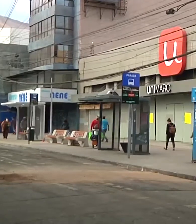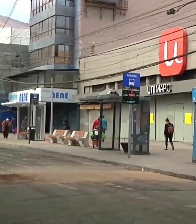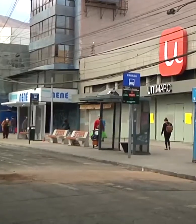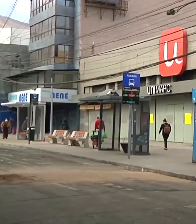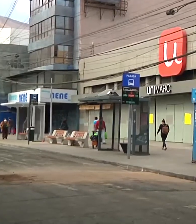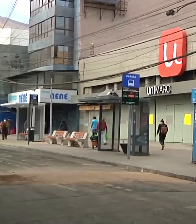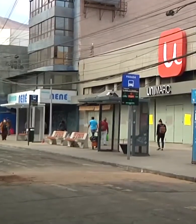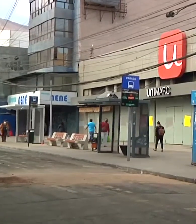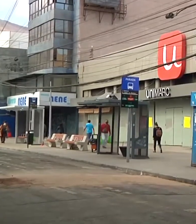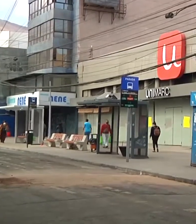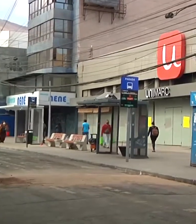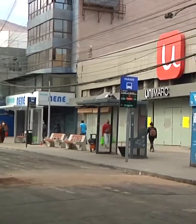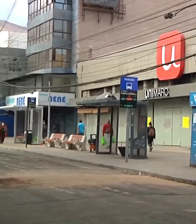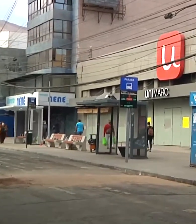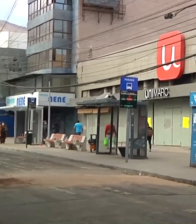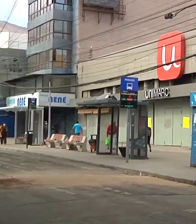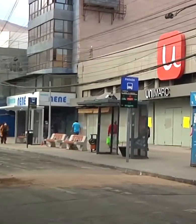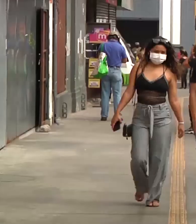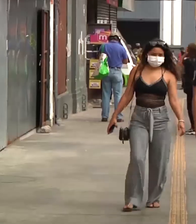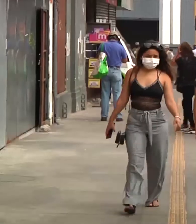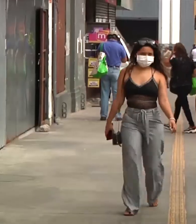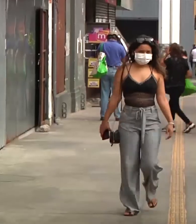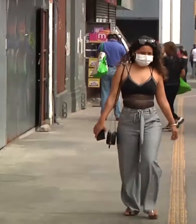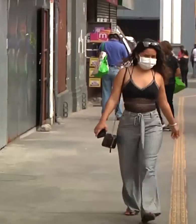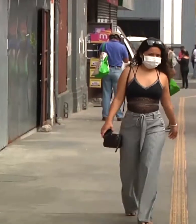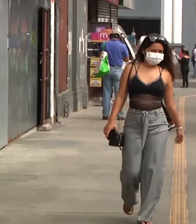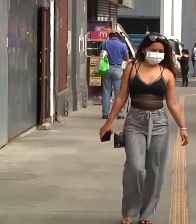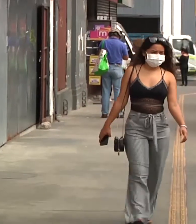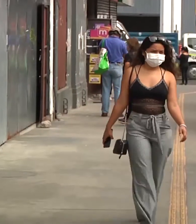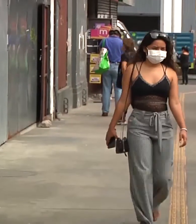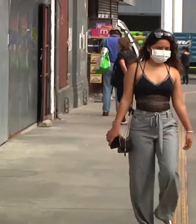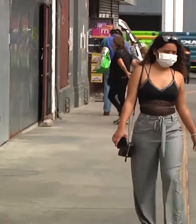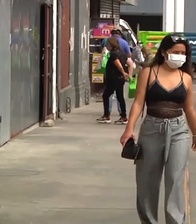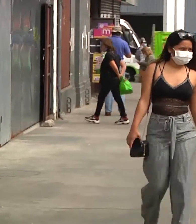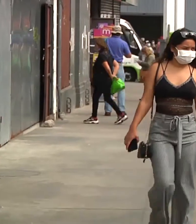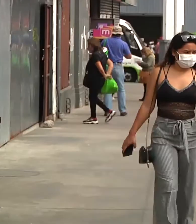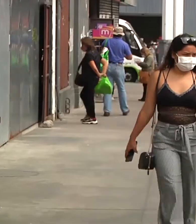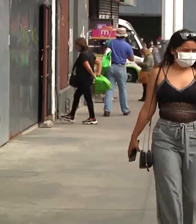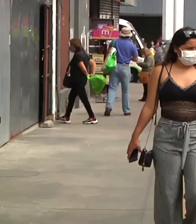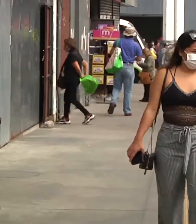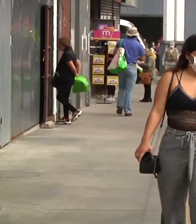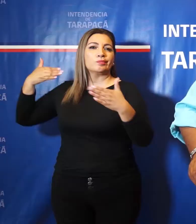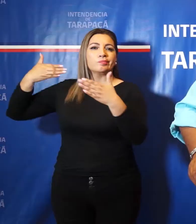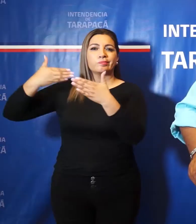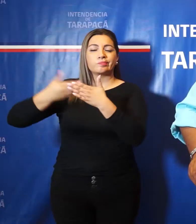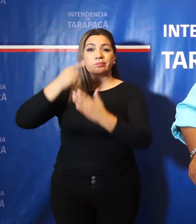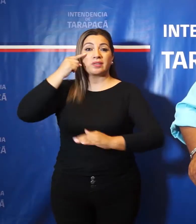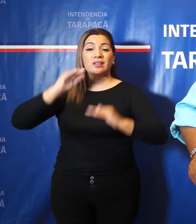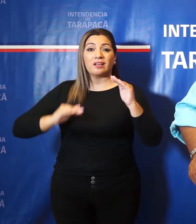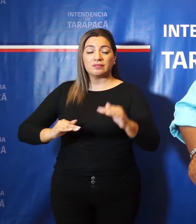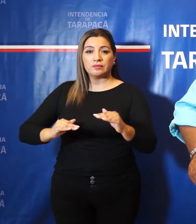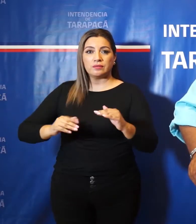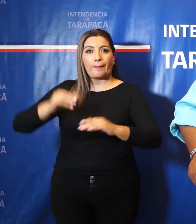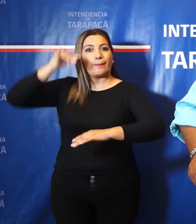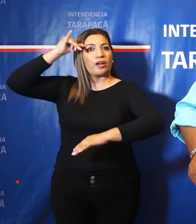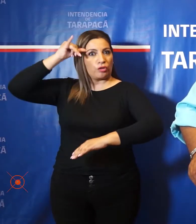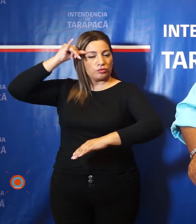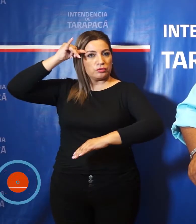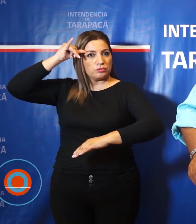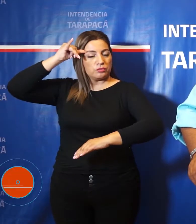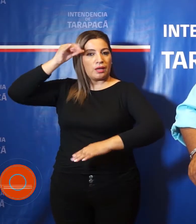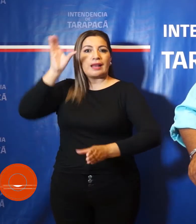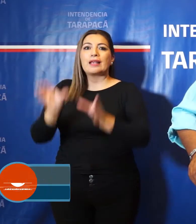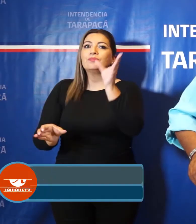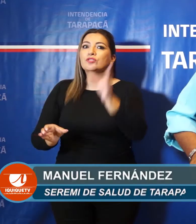cifra compleja es el alto número de casos activos en la región. Los casos acumulados probables, perdón, los casos